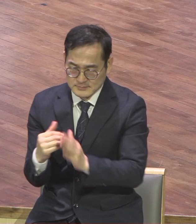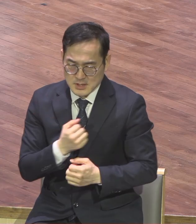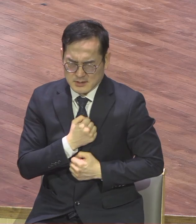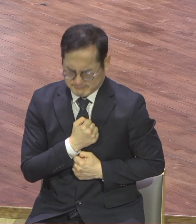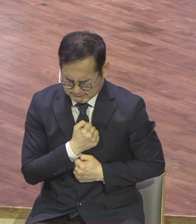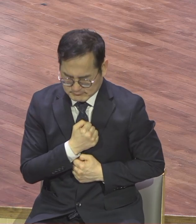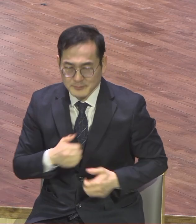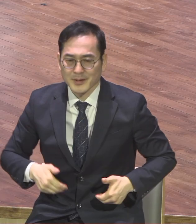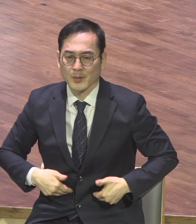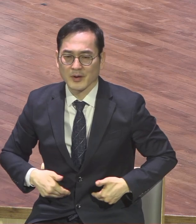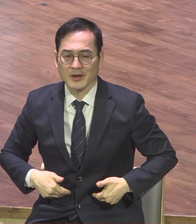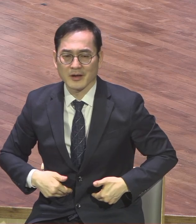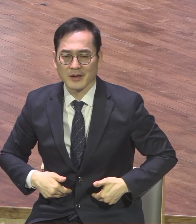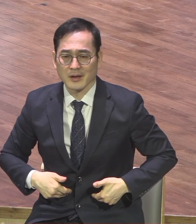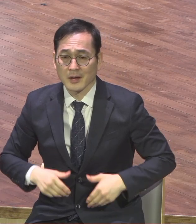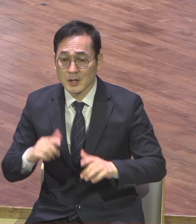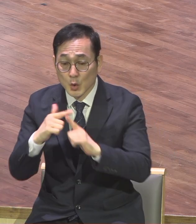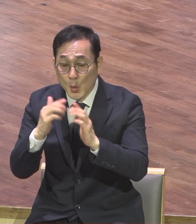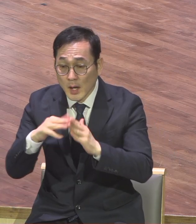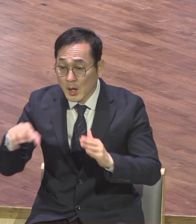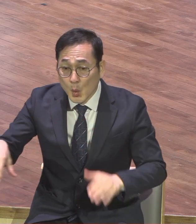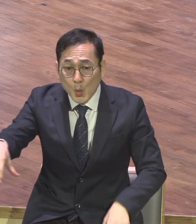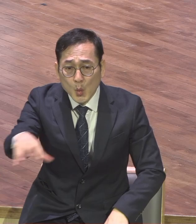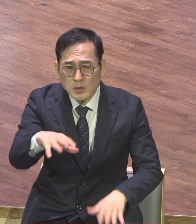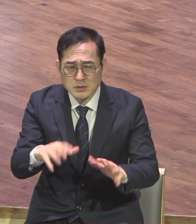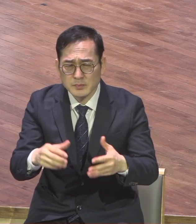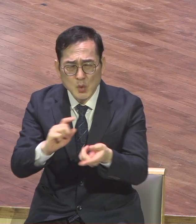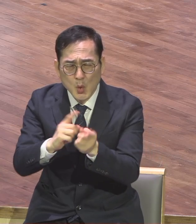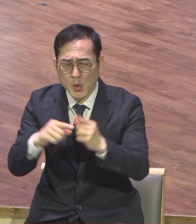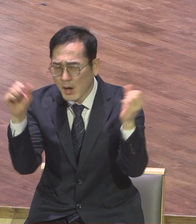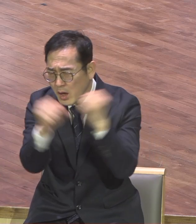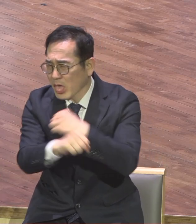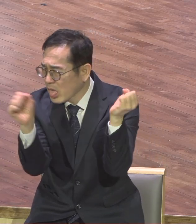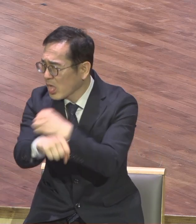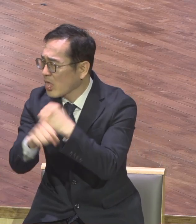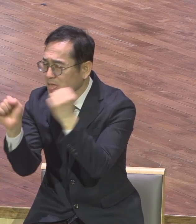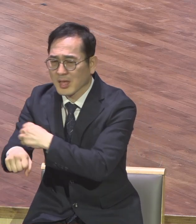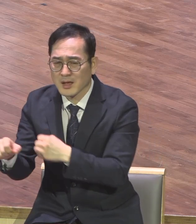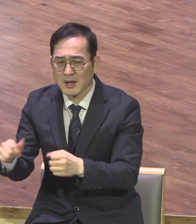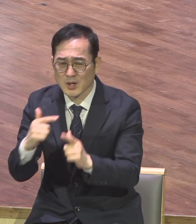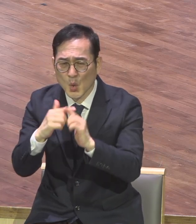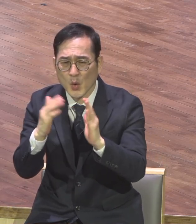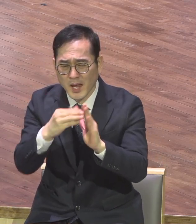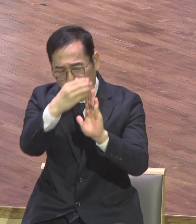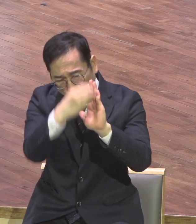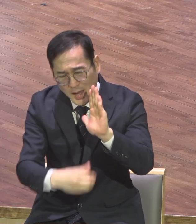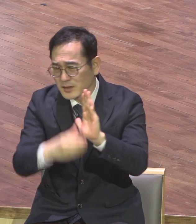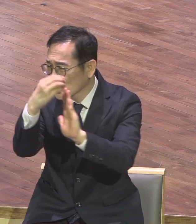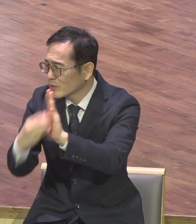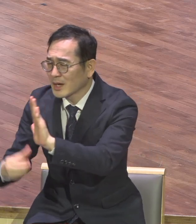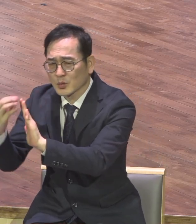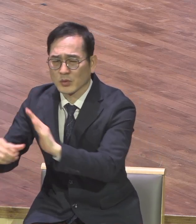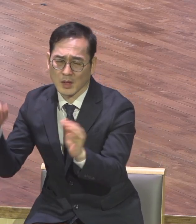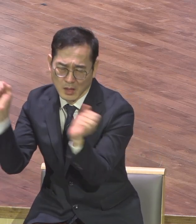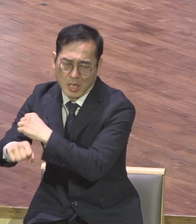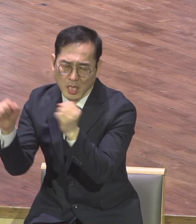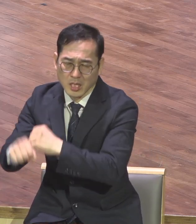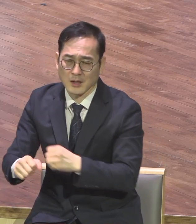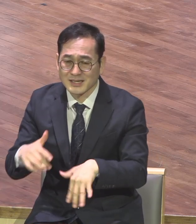교단 차원에서도 서로 싸웁니다 피특이 싸웁니다 서로 고소합니다 사단 심부름 신나게